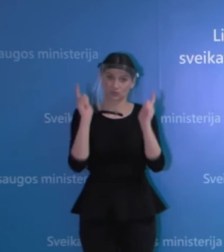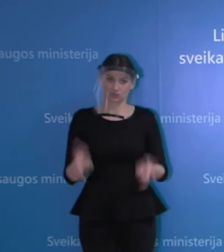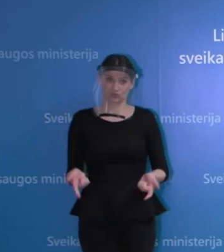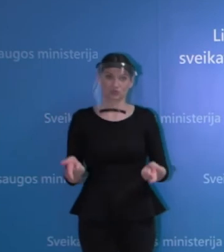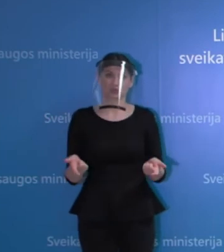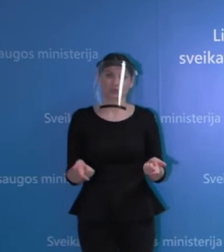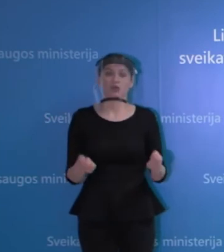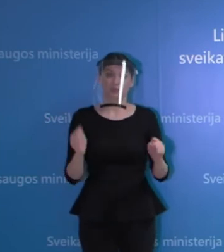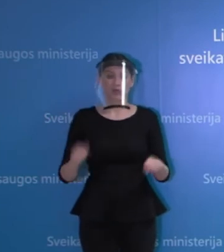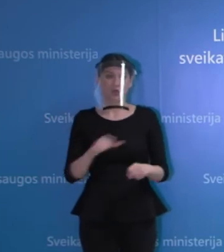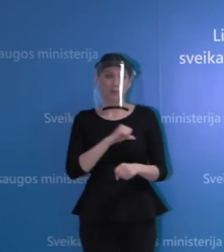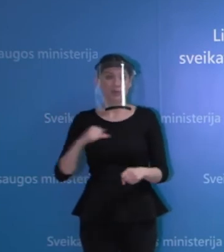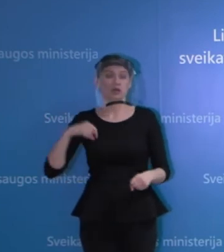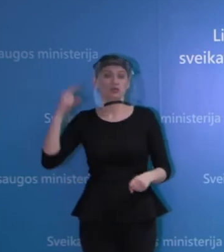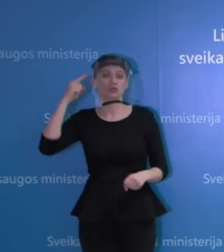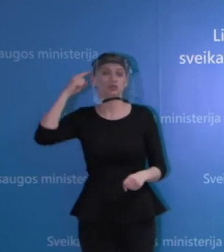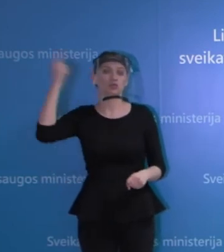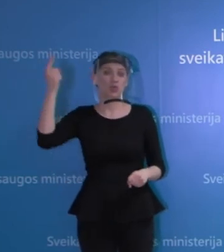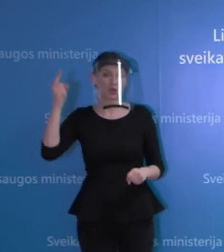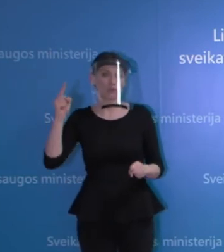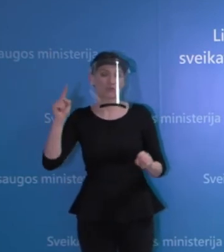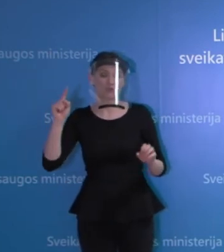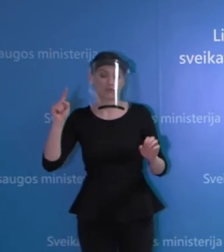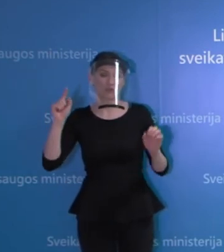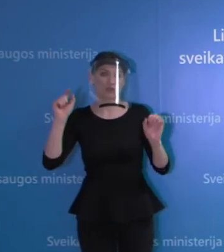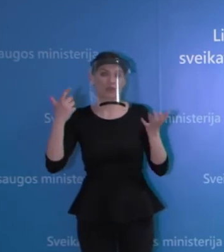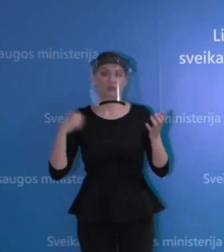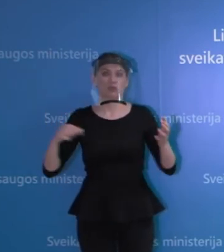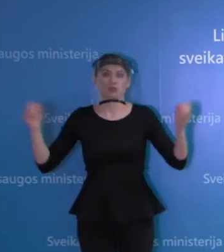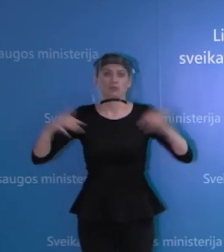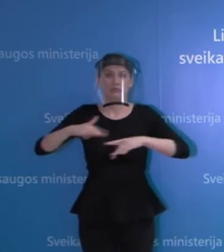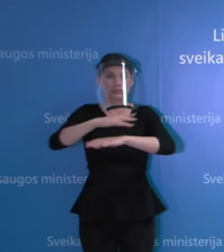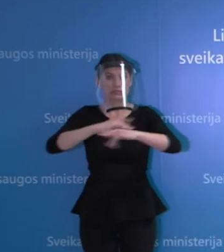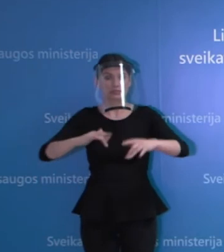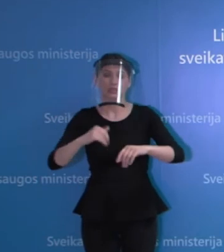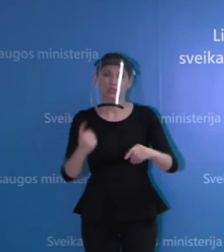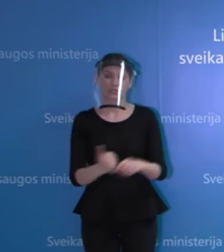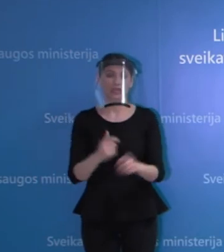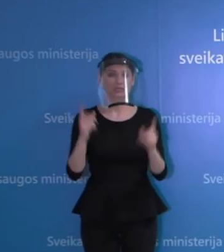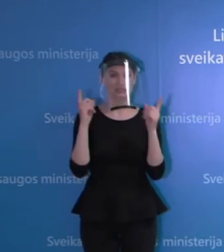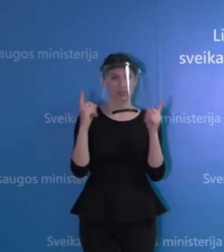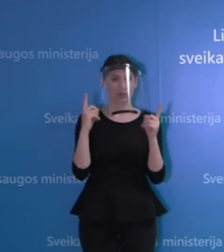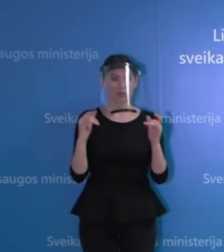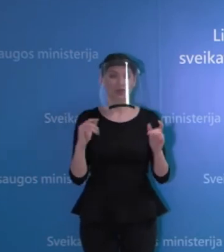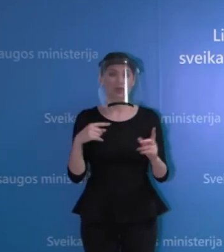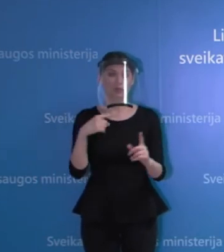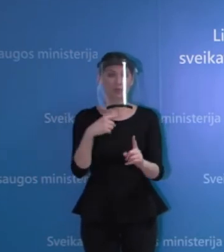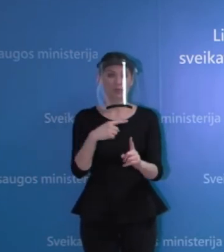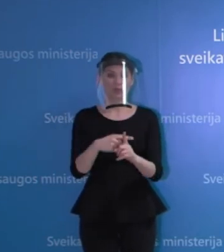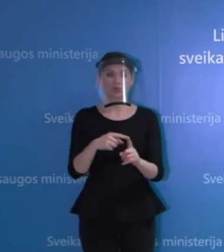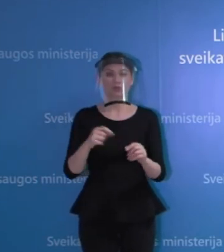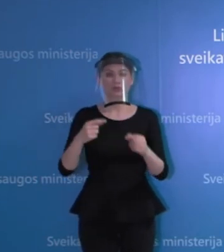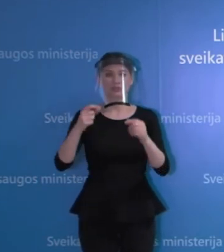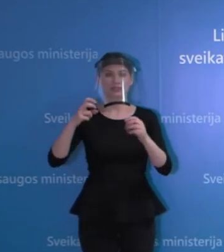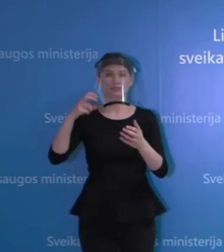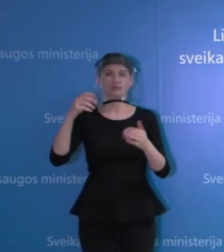sumastyti, kaip padaryti, kad žmonės nesusirinktų vienoje vietoje užtikrinant saugumą ir tų pačių rinkiminių